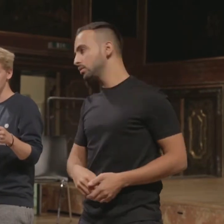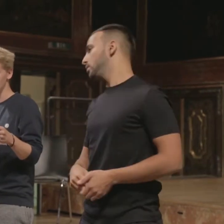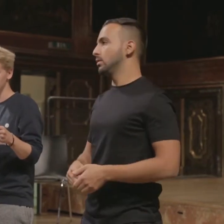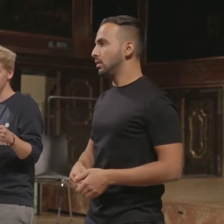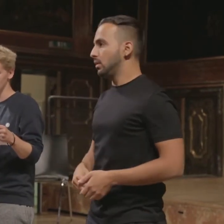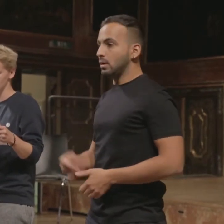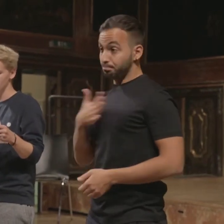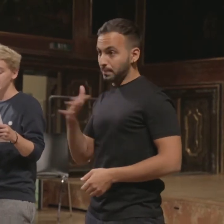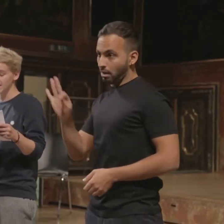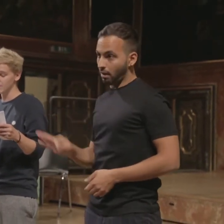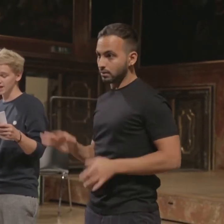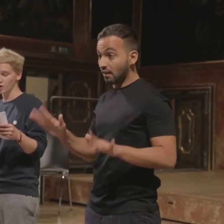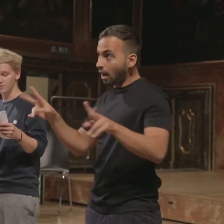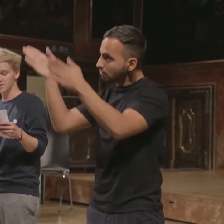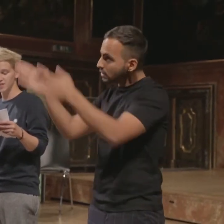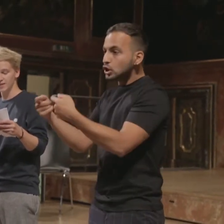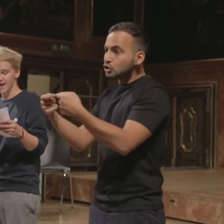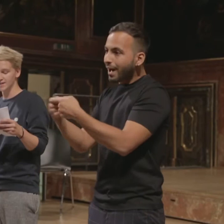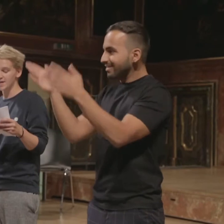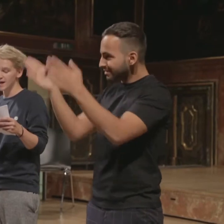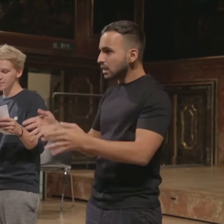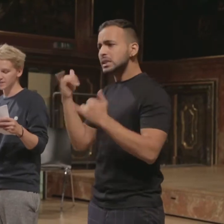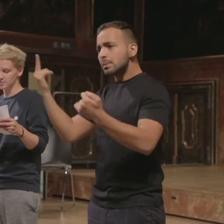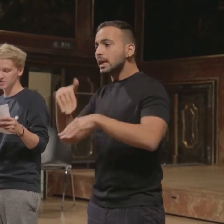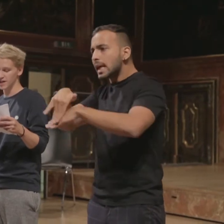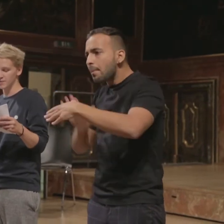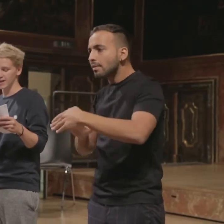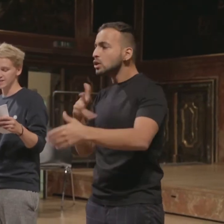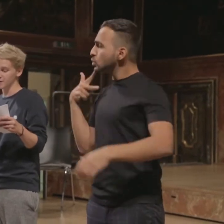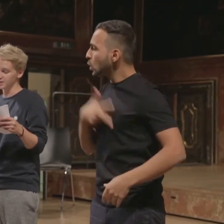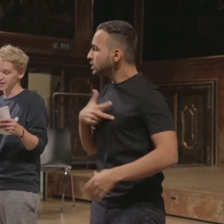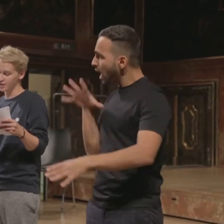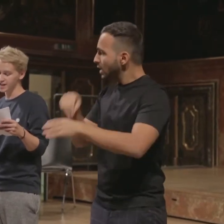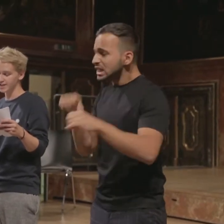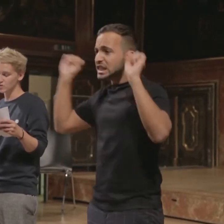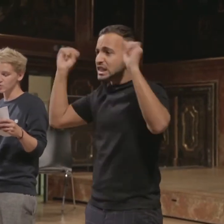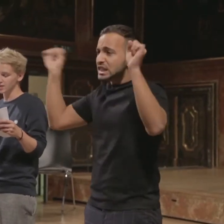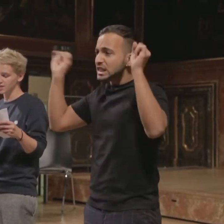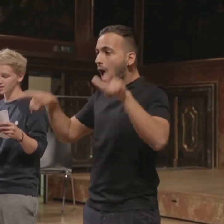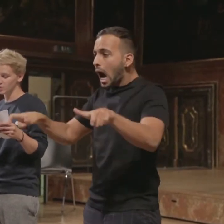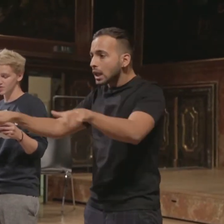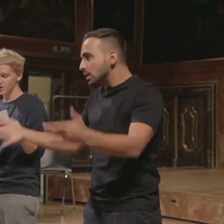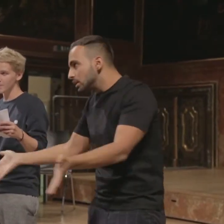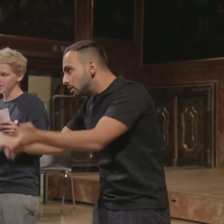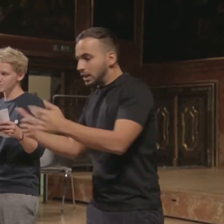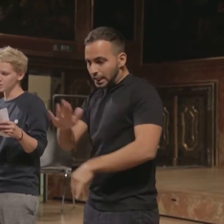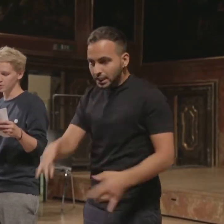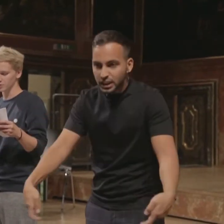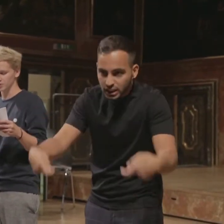entspannender Mensch. Ihr Leben lang opferte sie der Gemeinde, arbeitete im Sozialbereich, half den Älteren, zog ihre Kinder groß mit Bioprodukten.